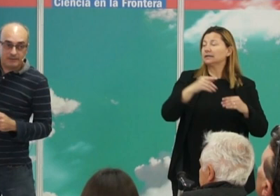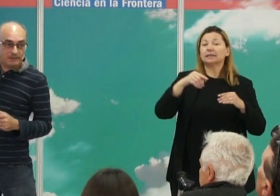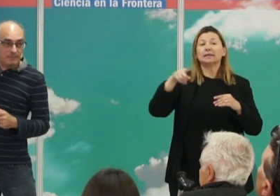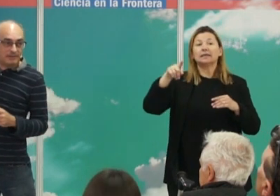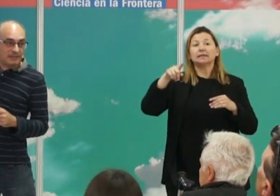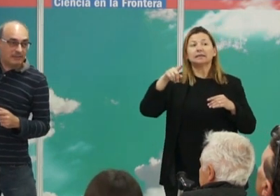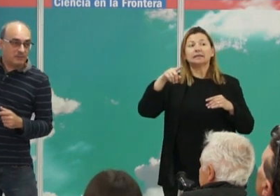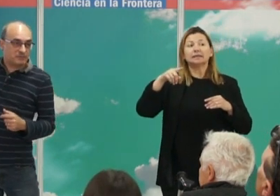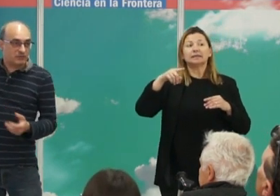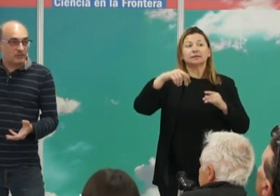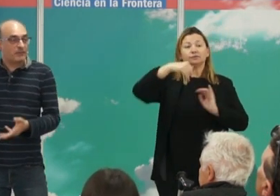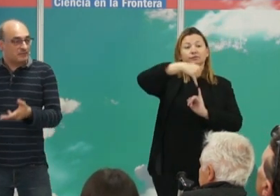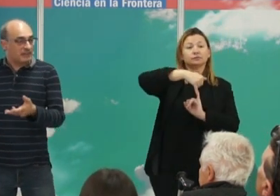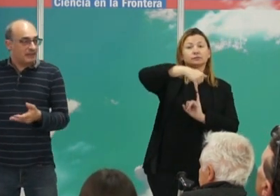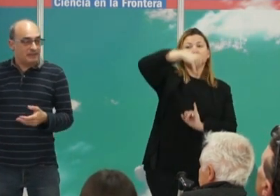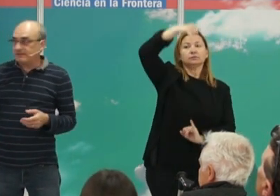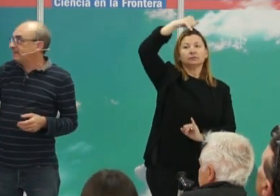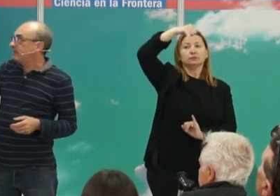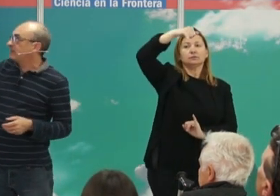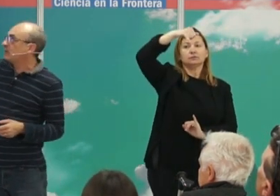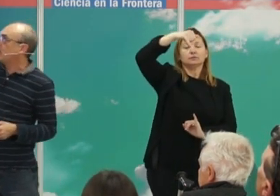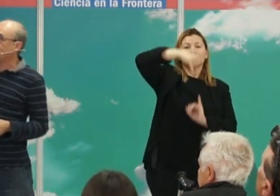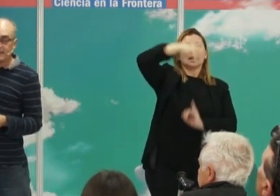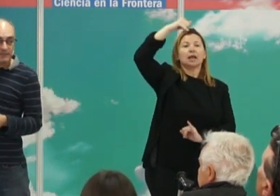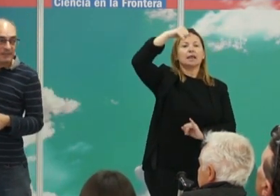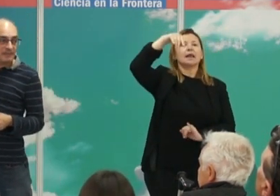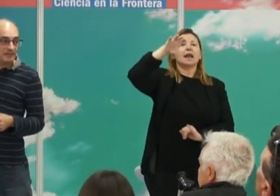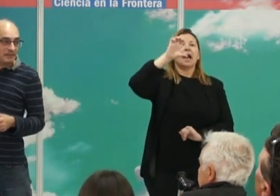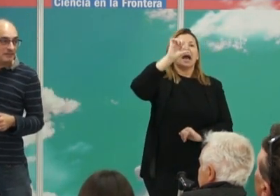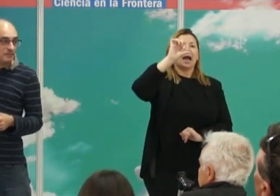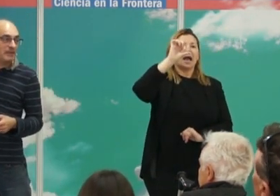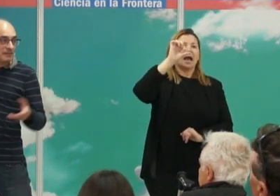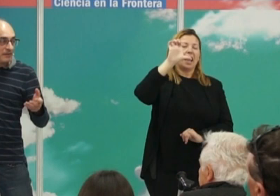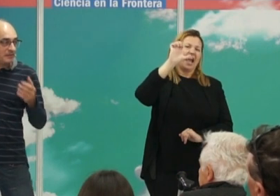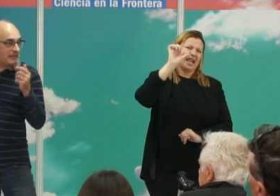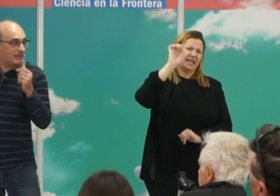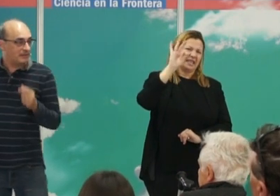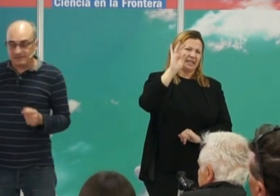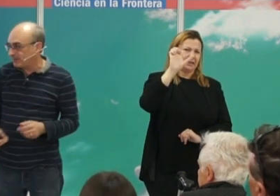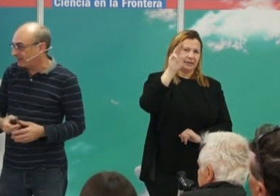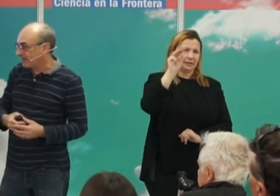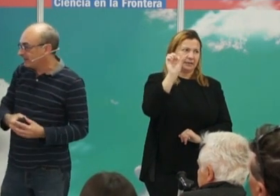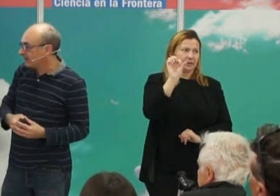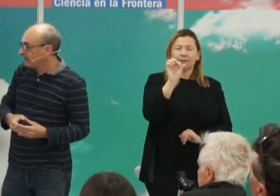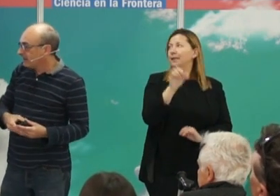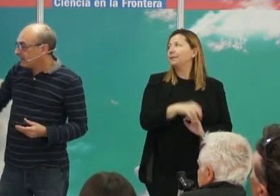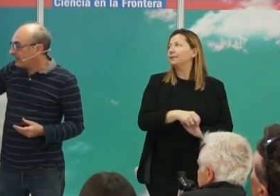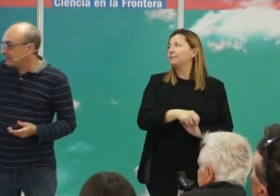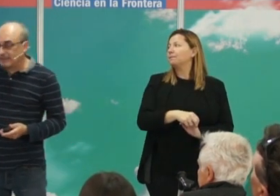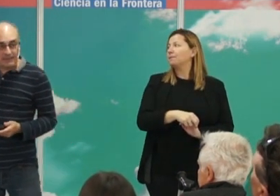eje vertical hemos puesto la ancestralidad de las estepas. Como más arriba es, más ancestralidad de las estepas hay.